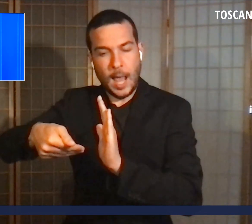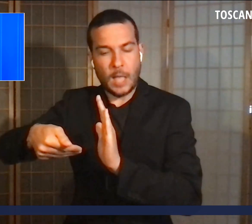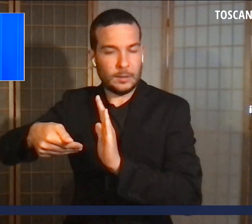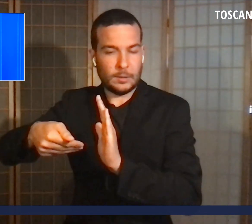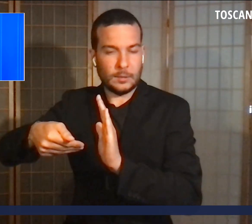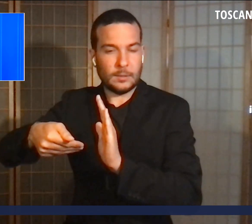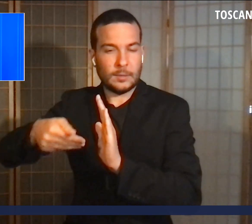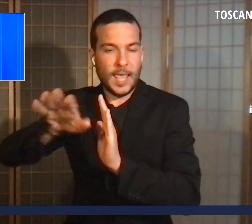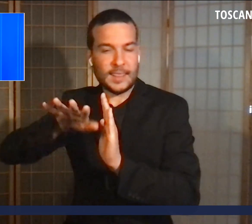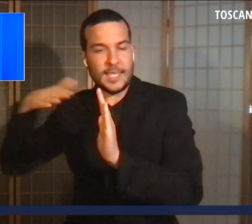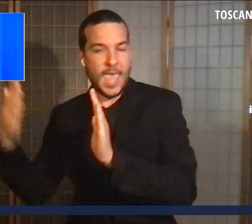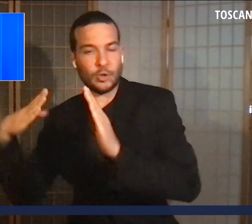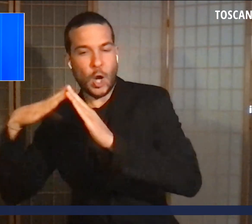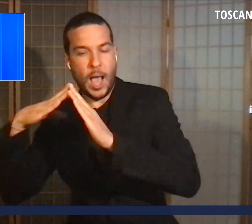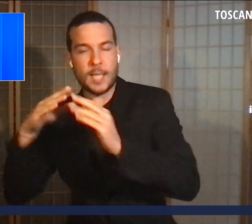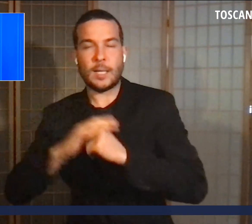'abitazione.